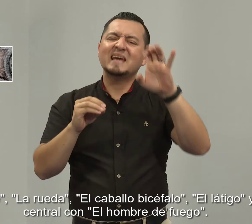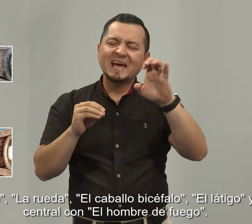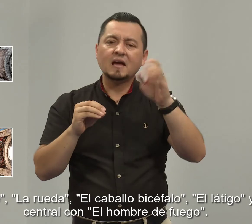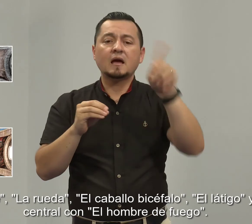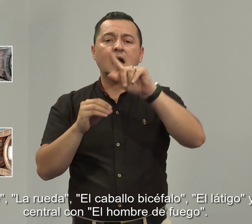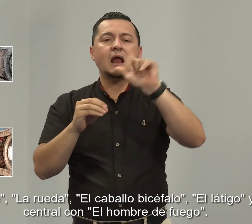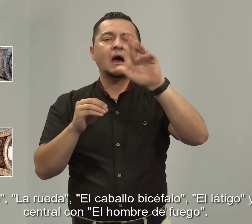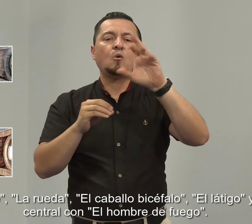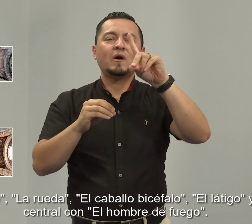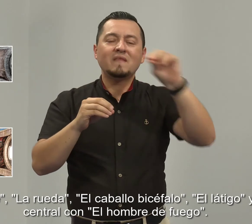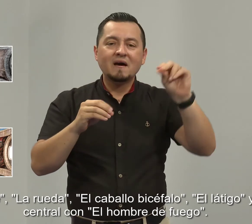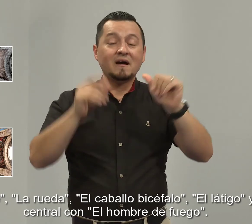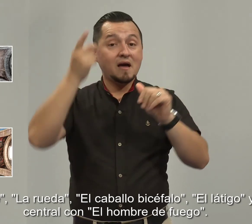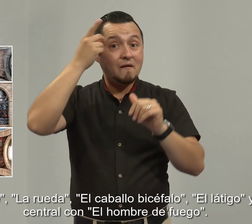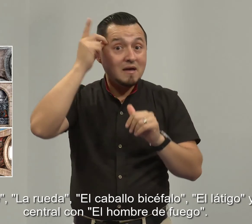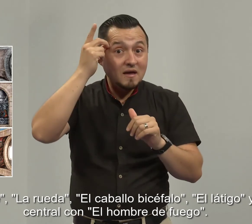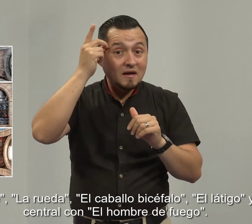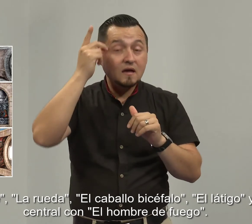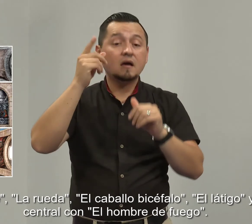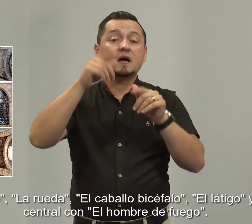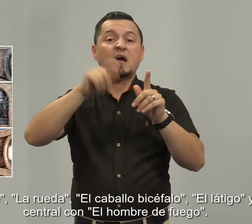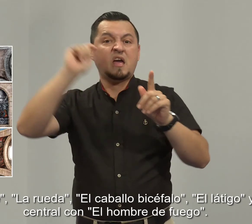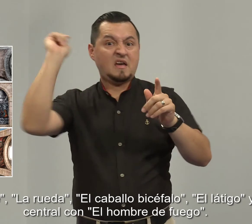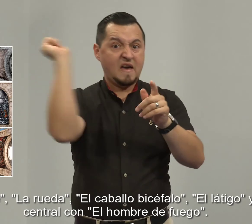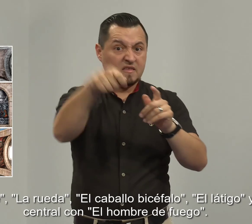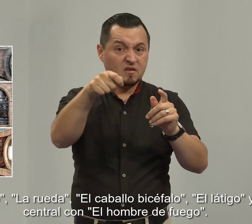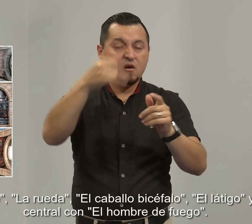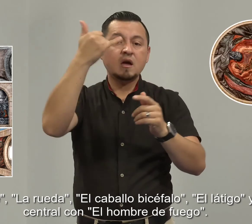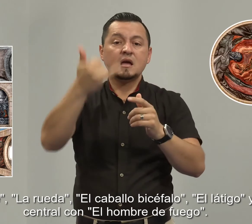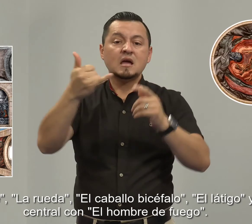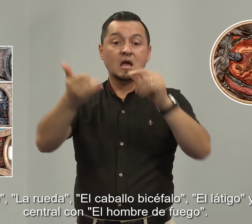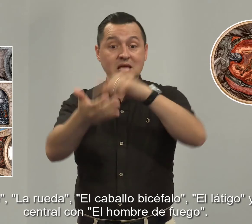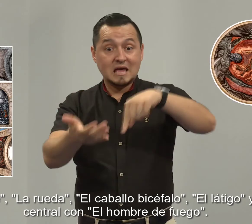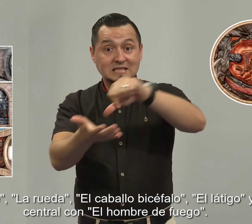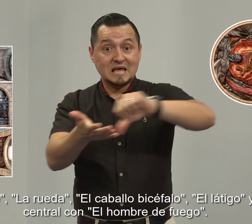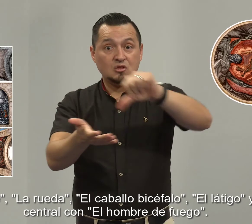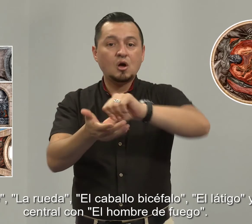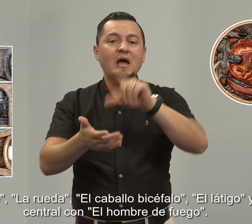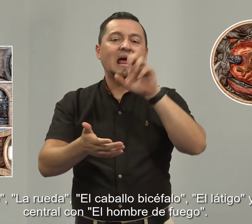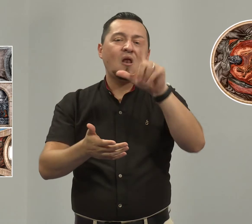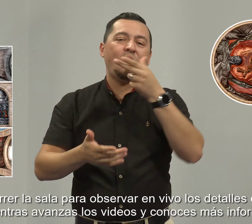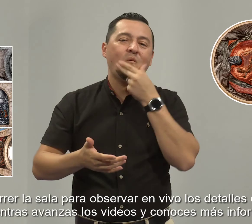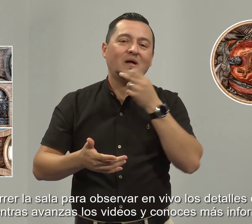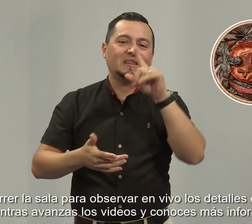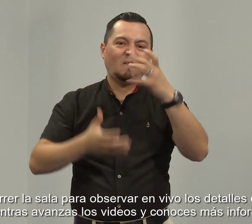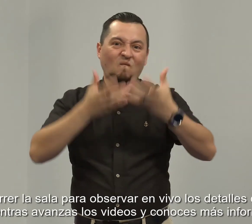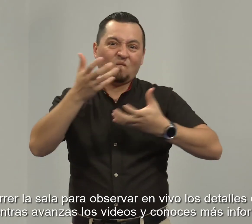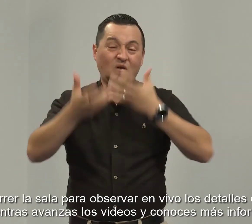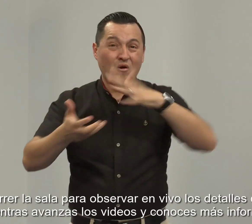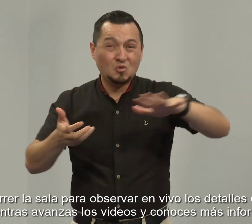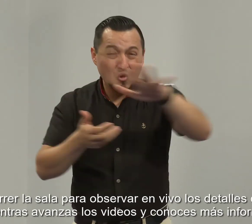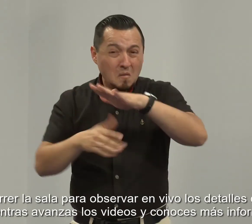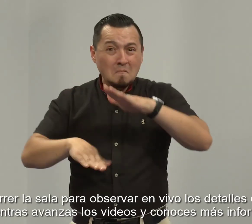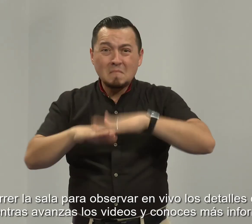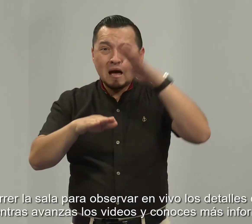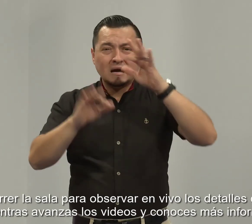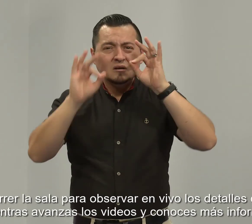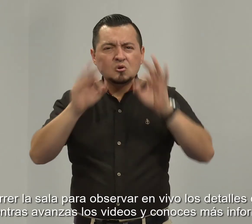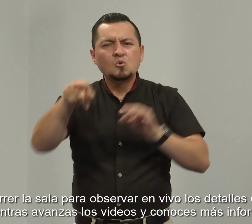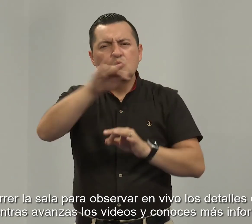el caballo bicéfalo, el látigo y la cúpula central con el hombre de fuego. Puedes recorrer la sala para observar en vivo los